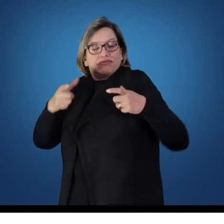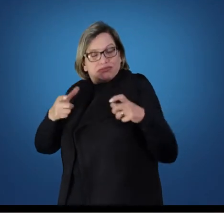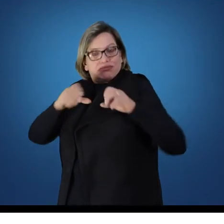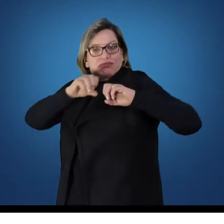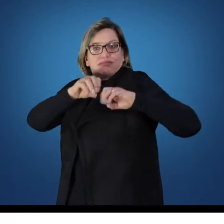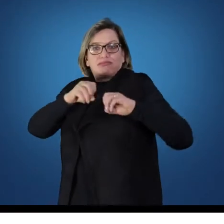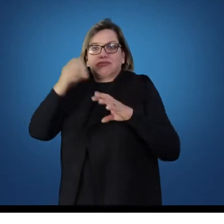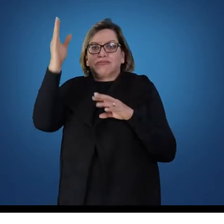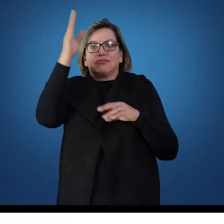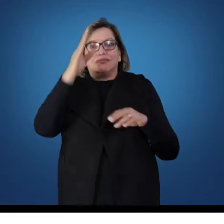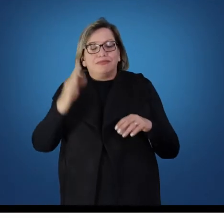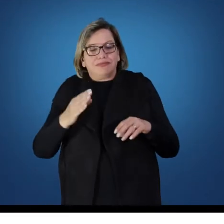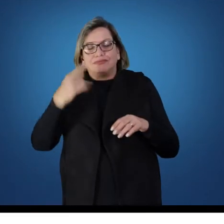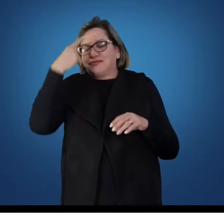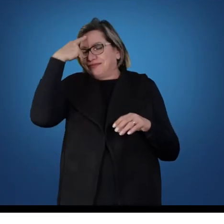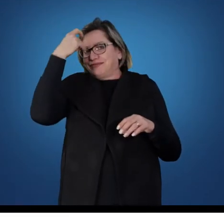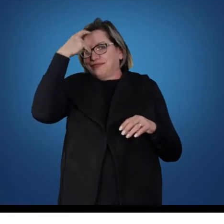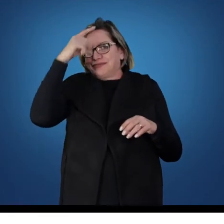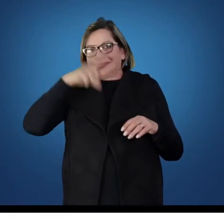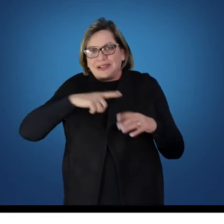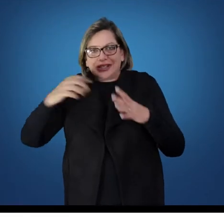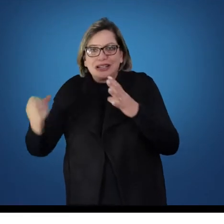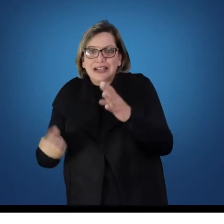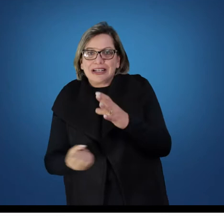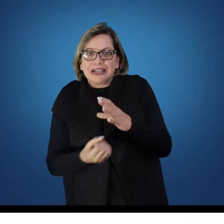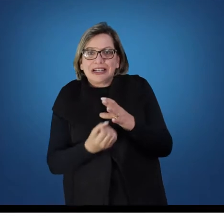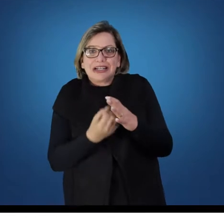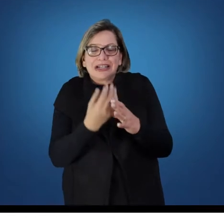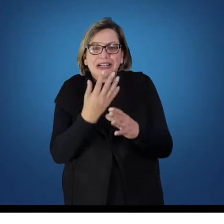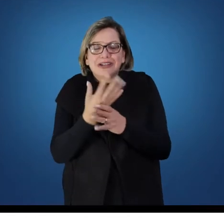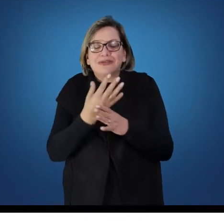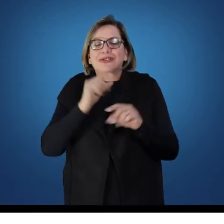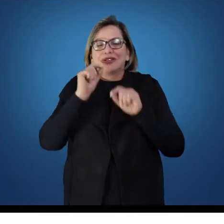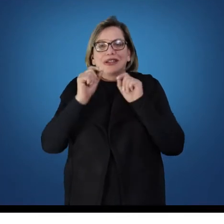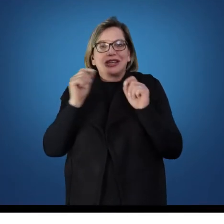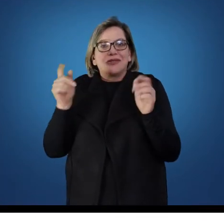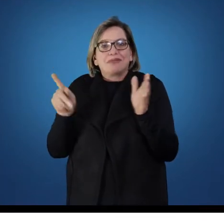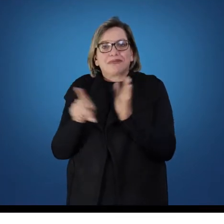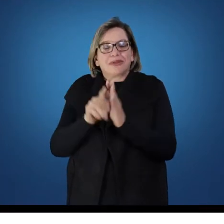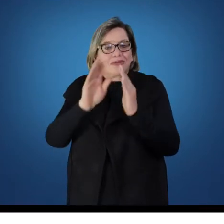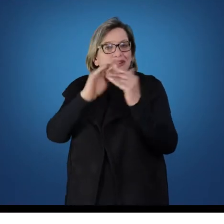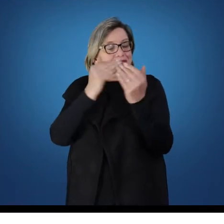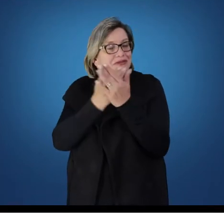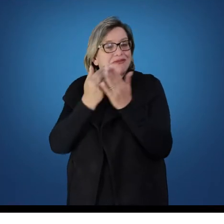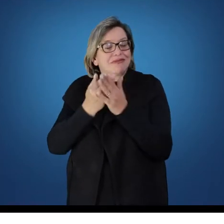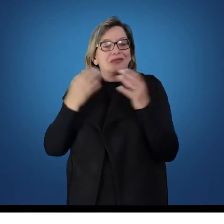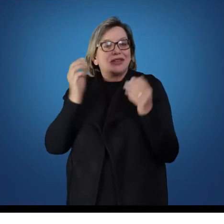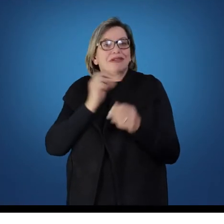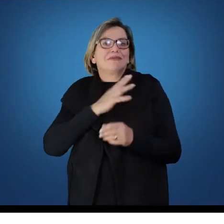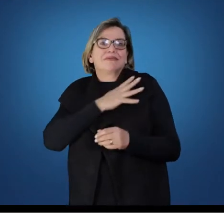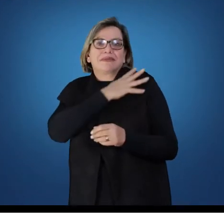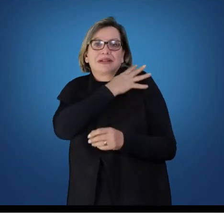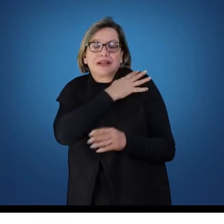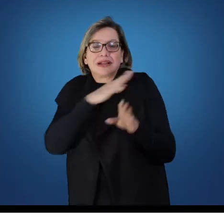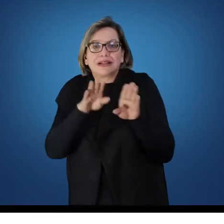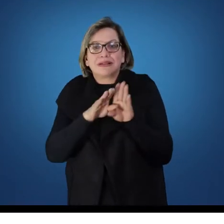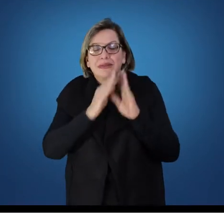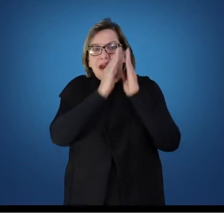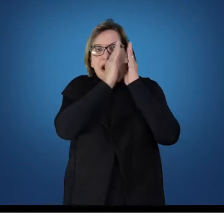e vai fundar algumas academias militares, fundar a Biblioteca Pública Nacional, bem como vai